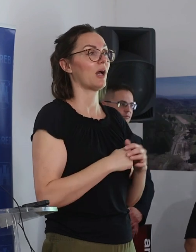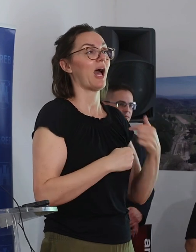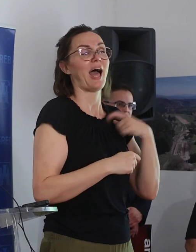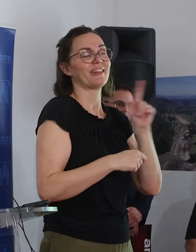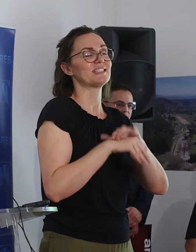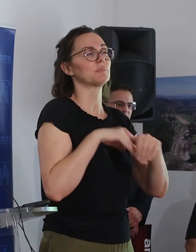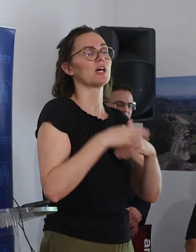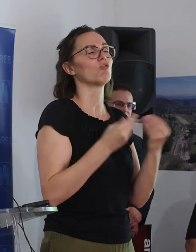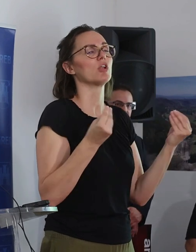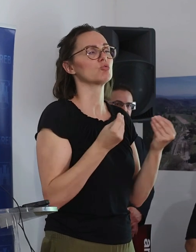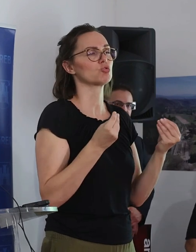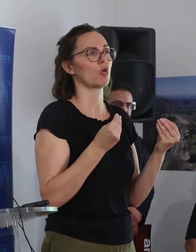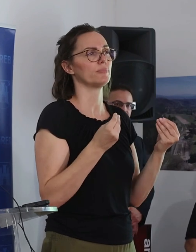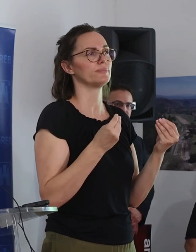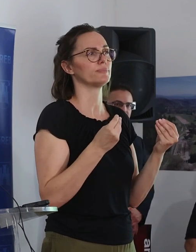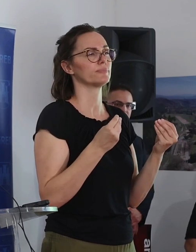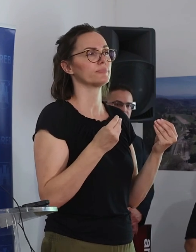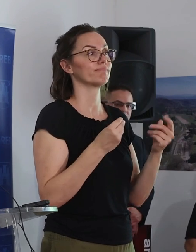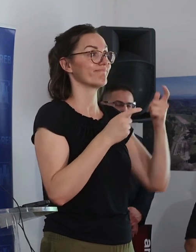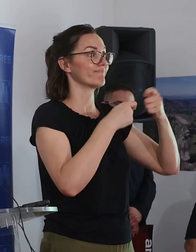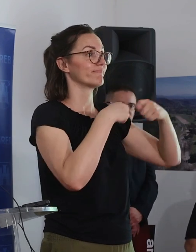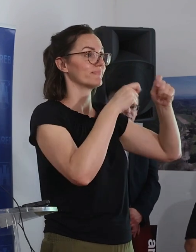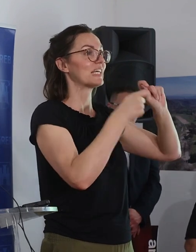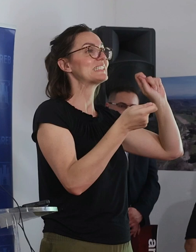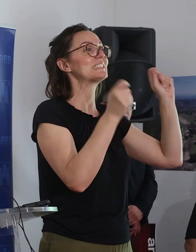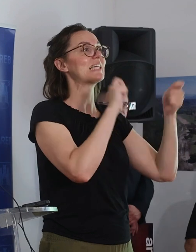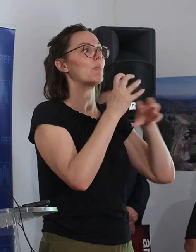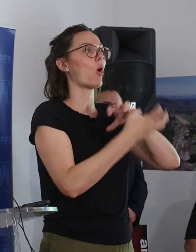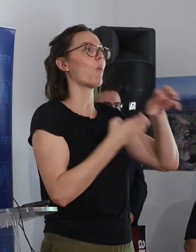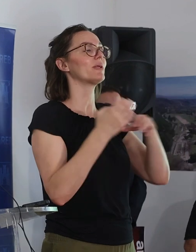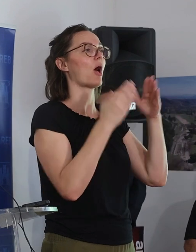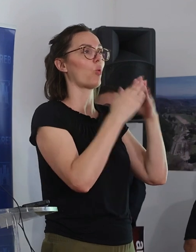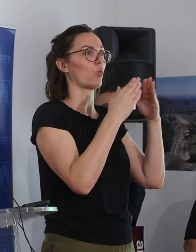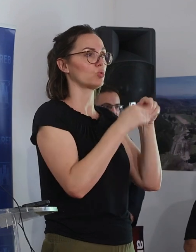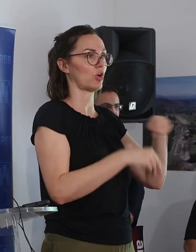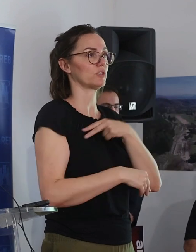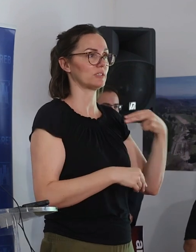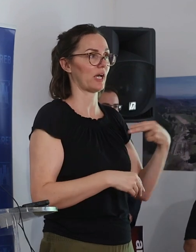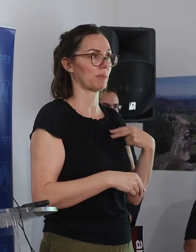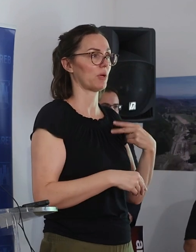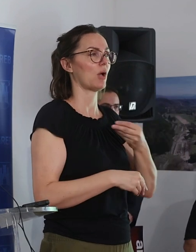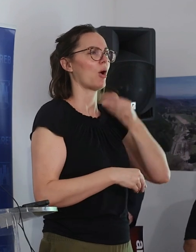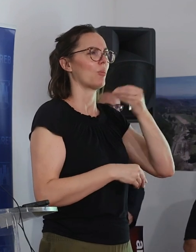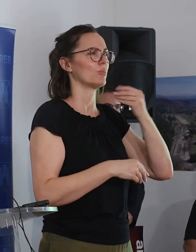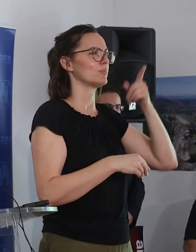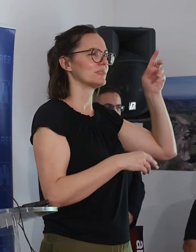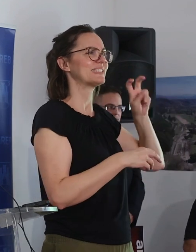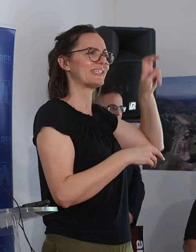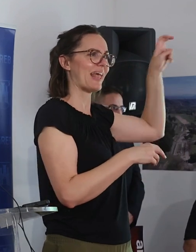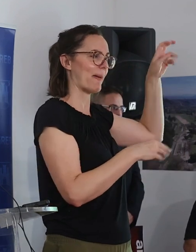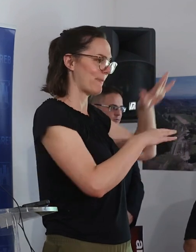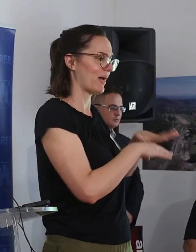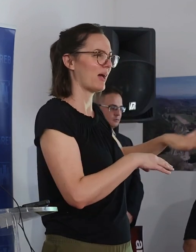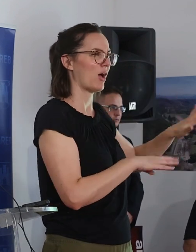čime nisam zadovoljen je izgradnja zamijenskih obitijskih kuća u gradu Zagrebu. govorimo o posljednjicu pod sljemenjske zoni,